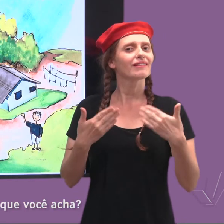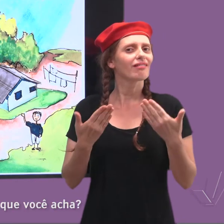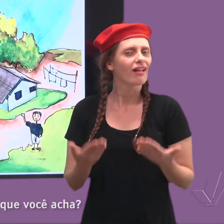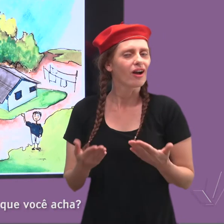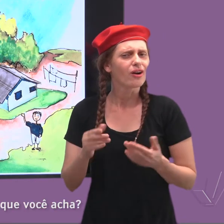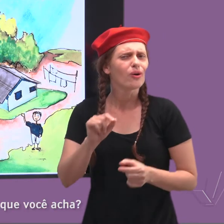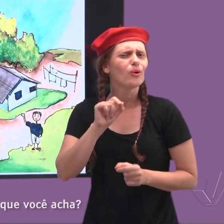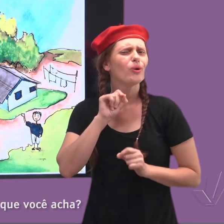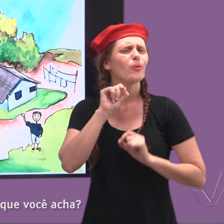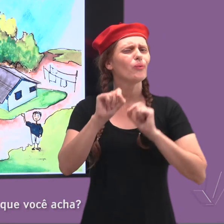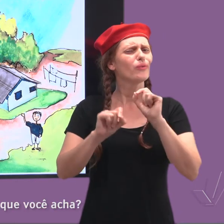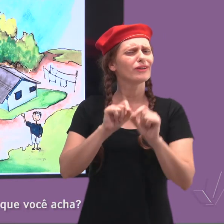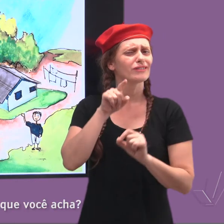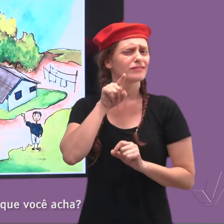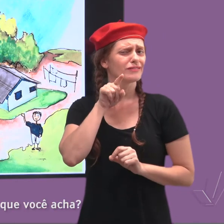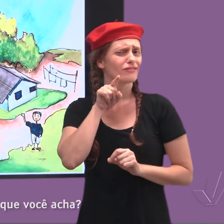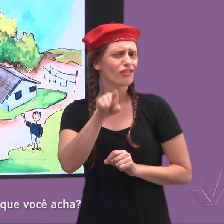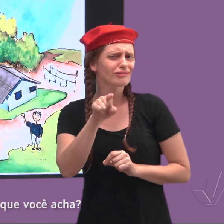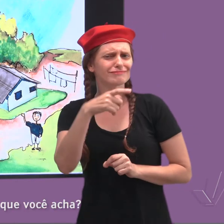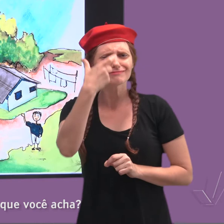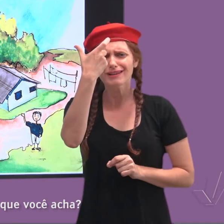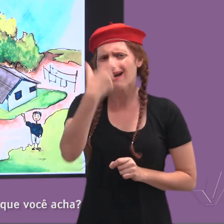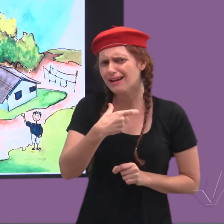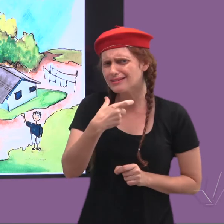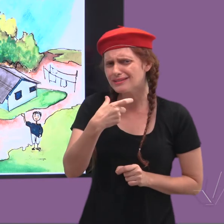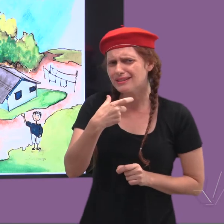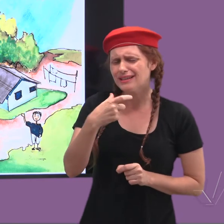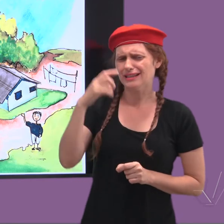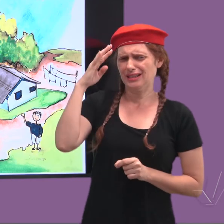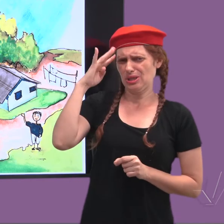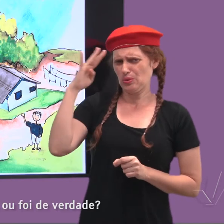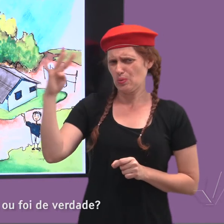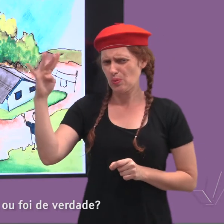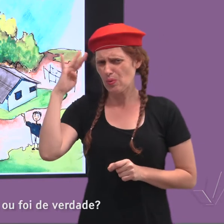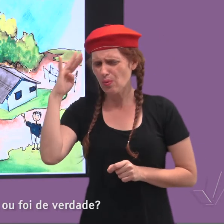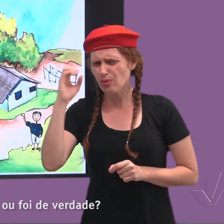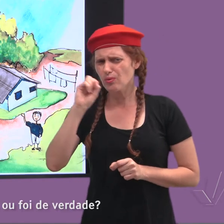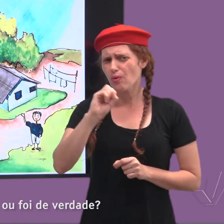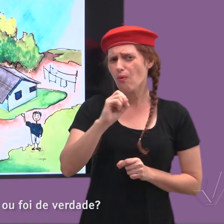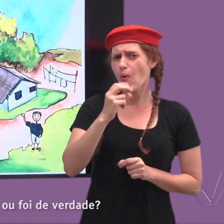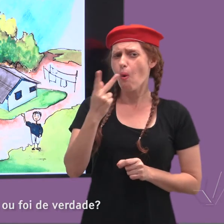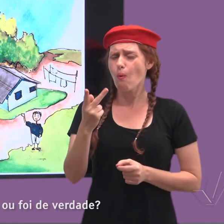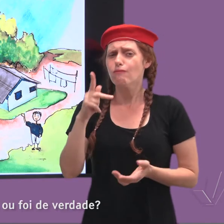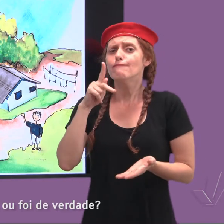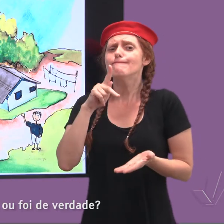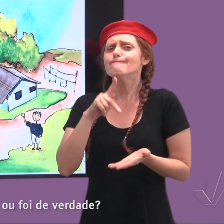Então, o que você acha? Isso foi sonho ou foi de verdade?